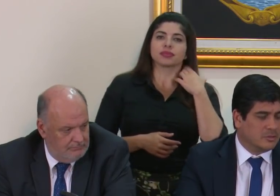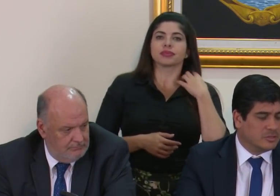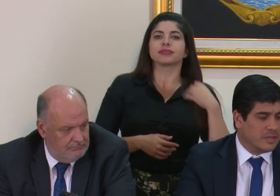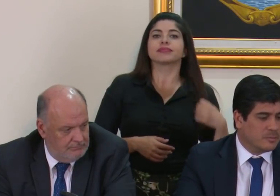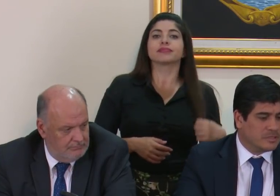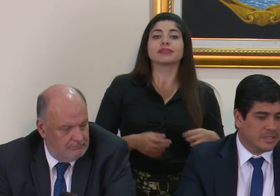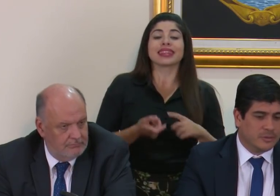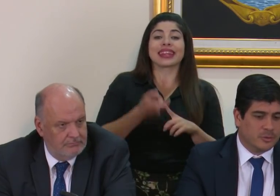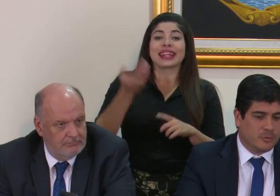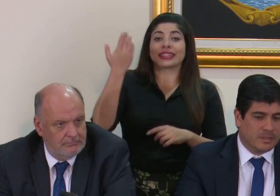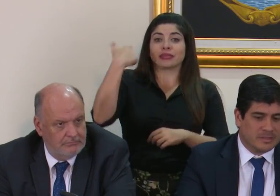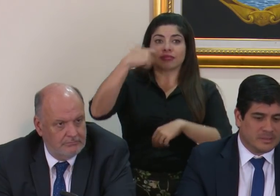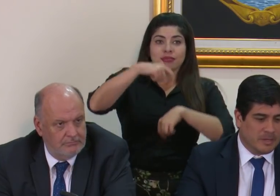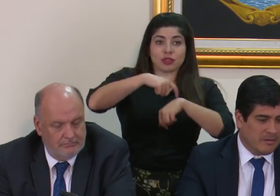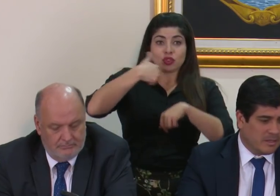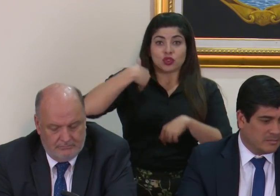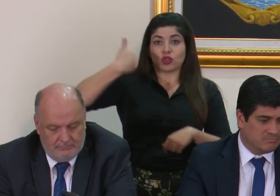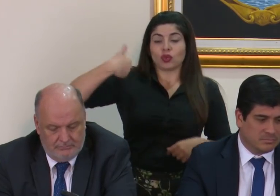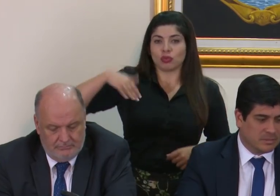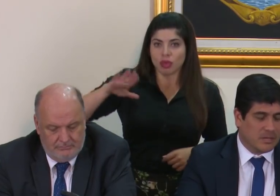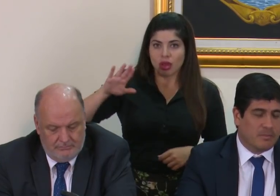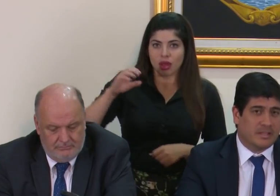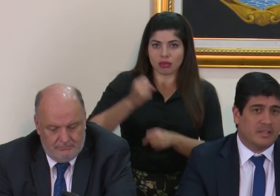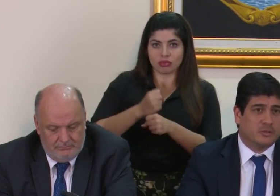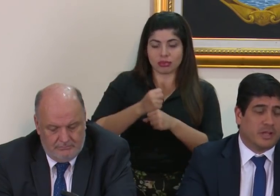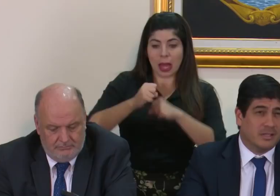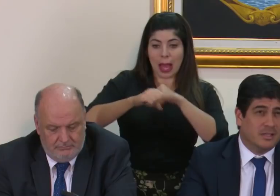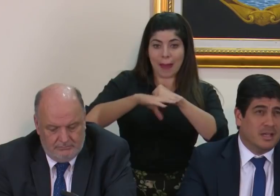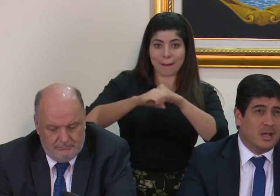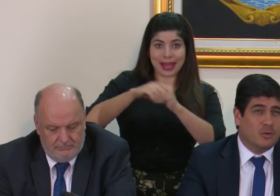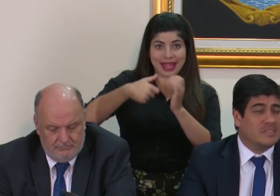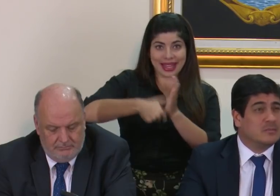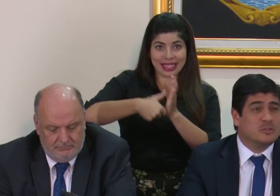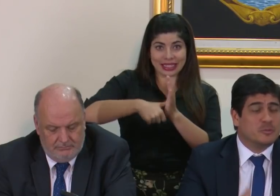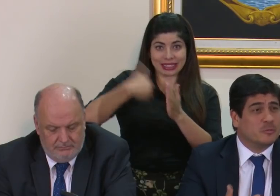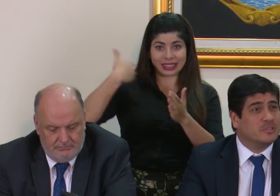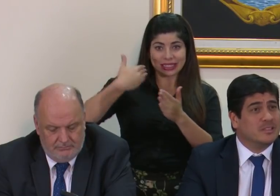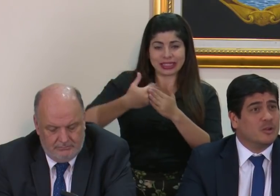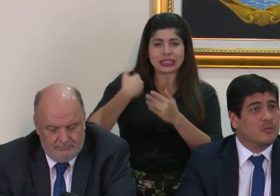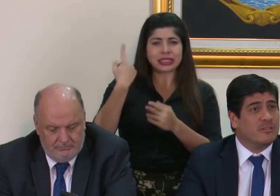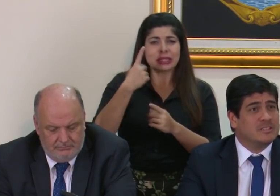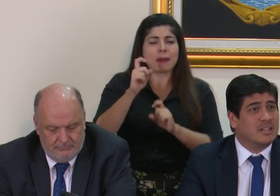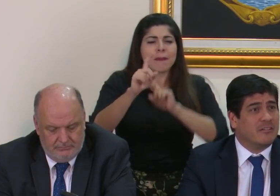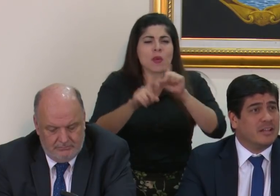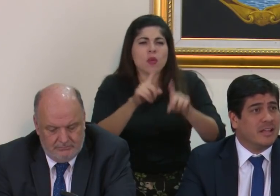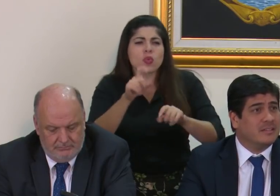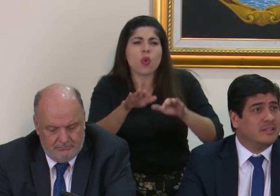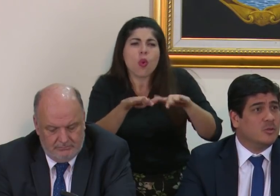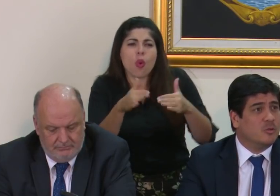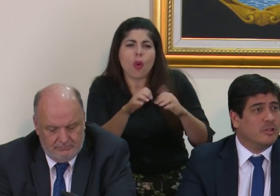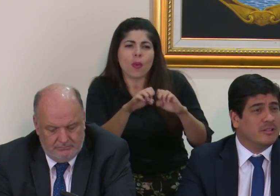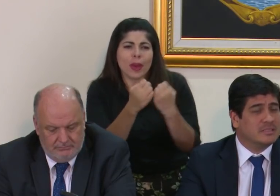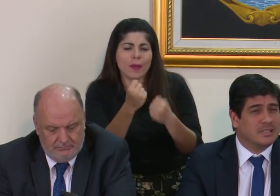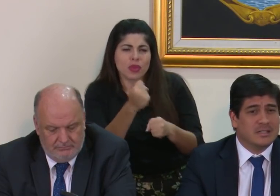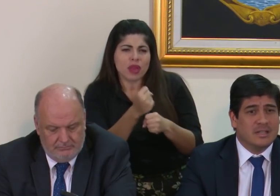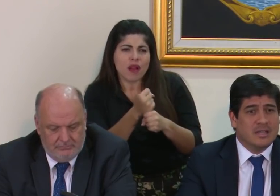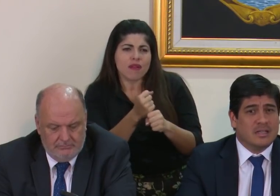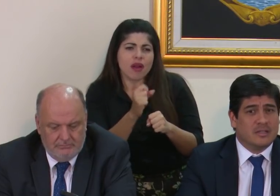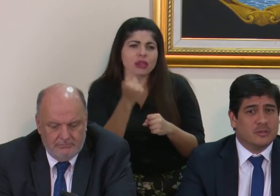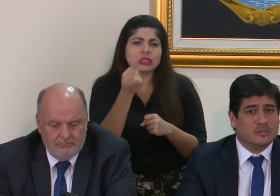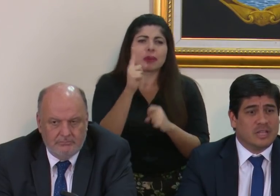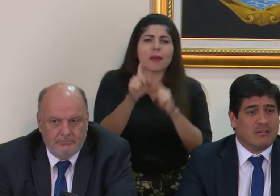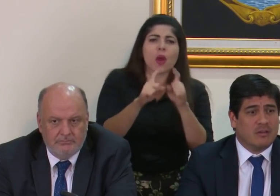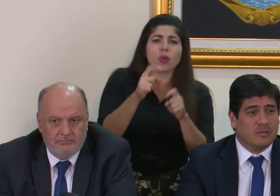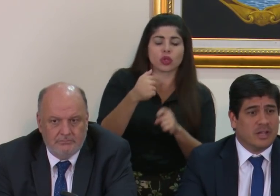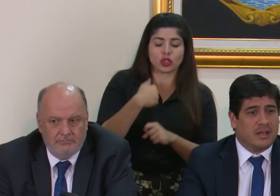Desde los tiempos en que yo participaba en campaña electoral, uno le hacía muchas preguntas de cómo iba a ser gabinete, cómo iba a ser…